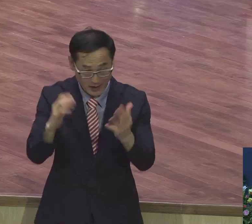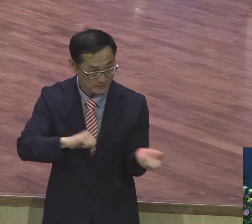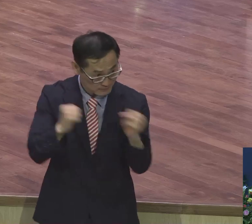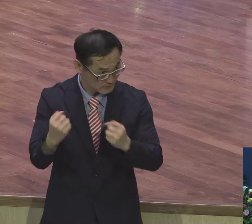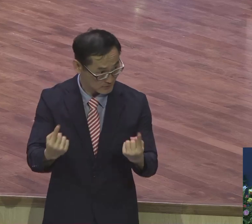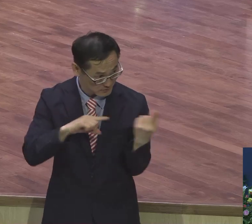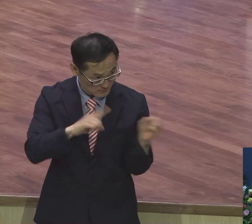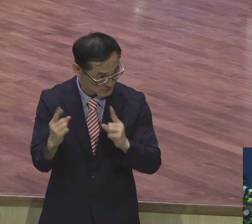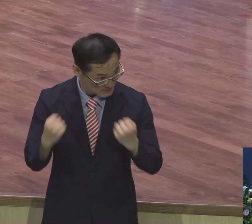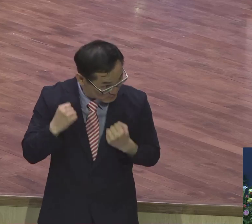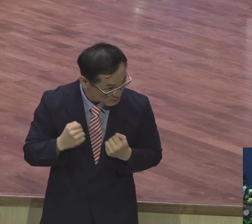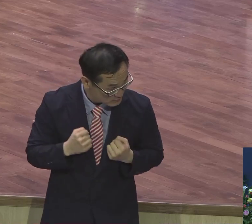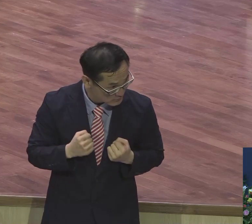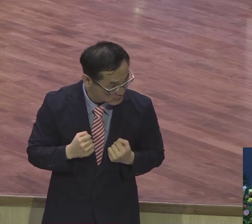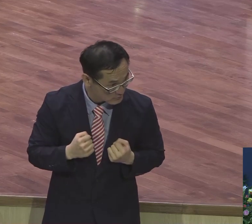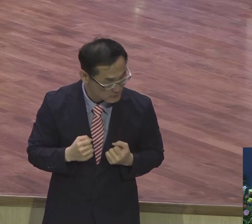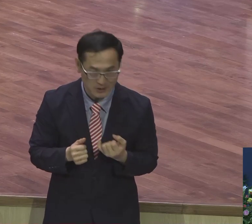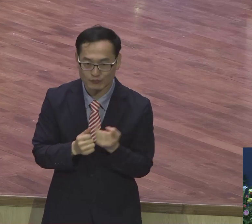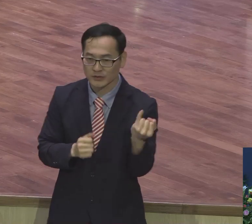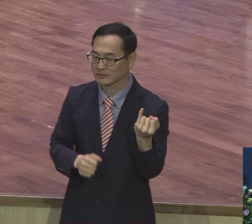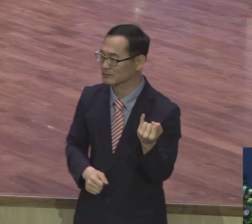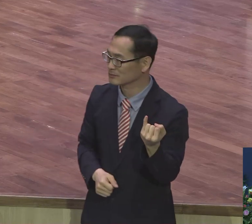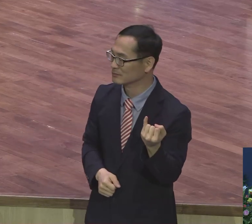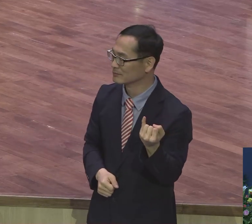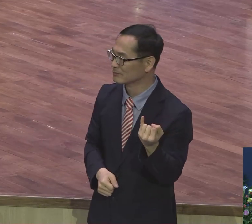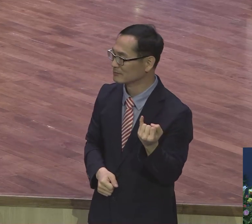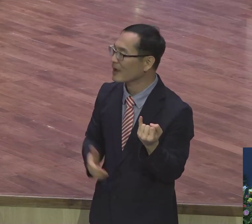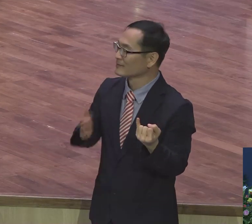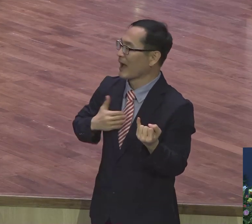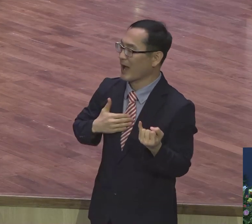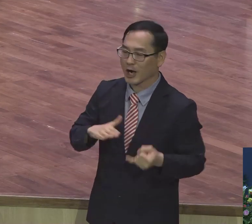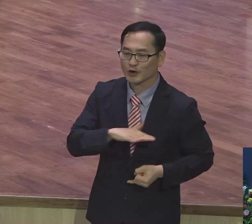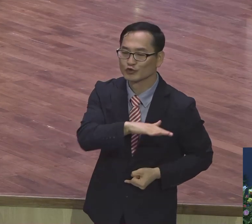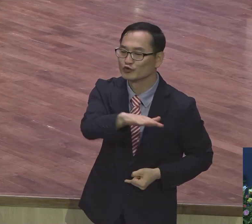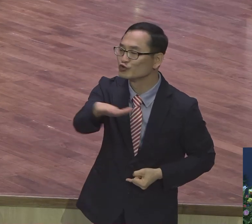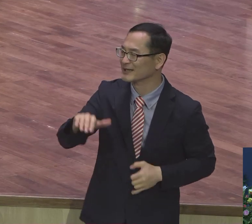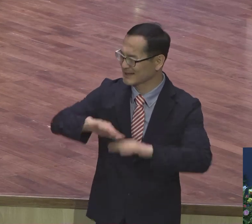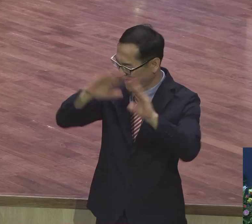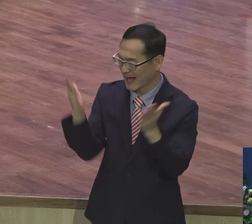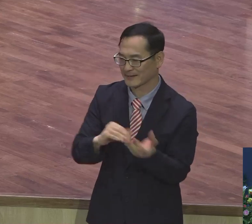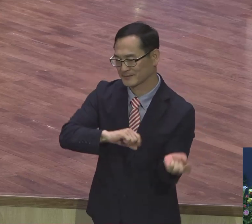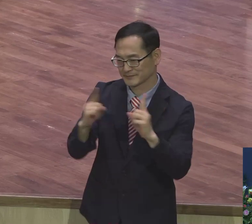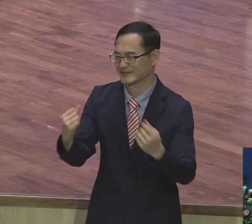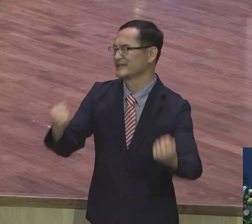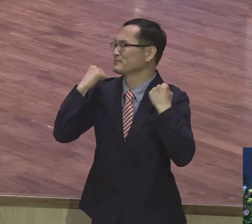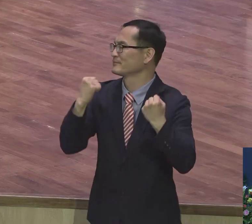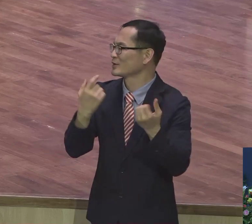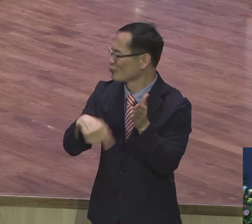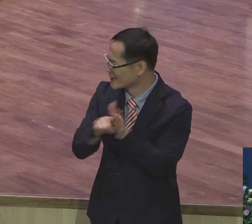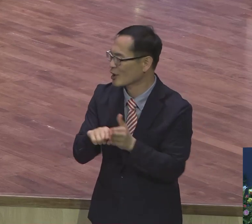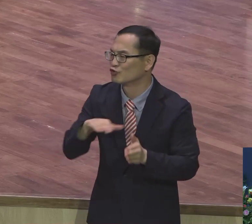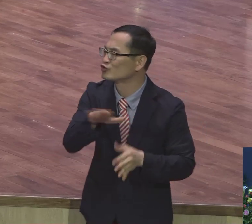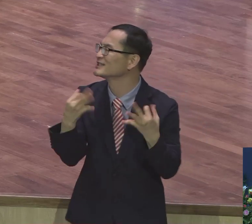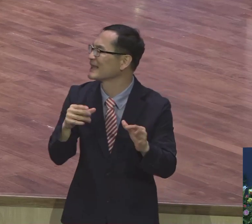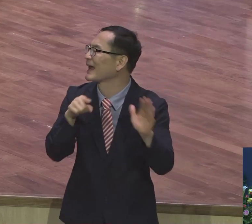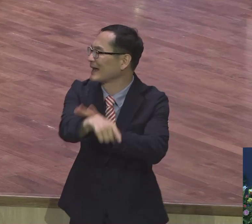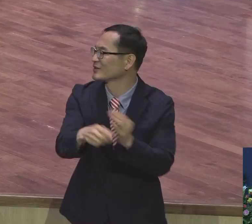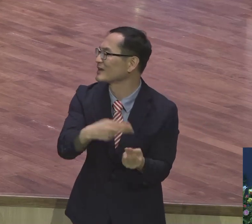그러니까 이 부인이 이렇게 말했어요. 나는 막 우리 모두 다 잘 살도 우리 은행에 갈란다 그래요.